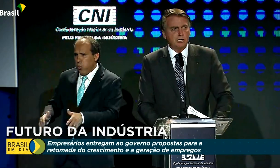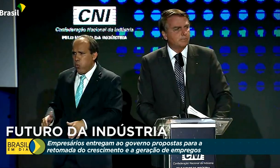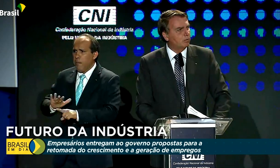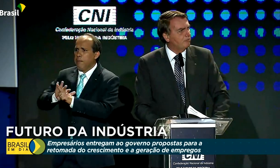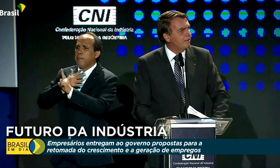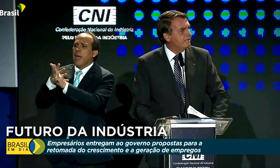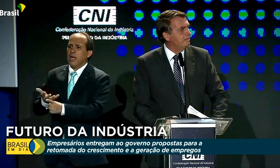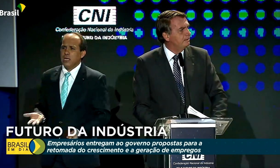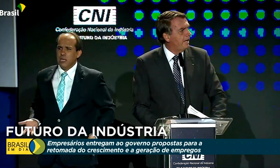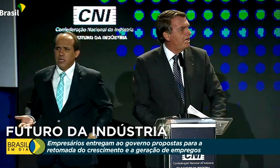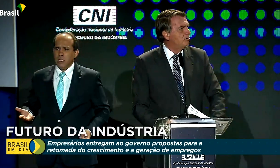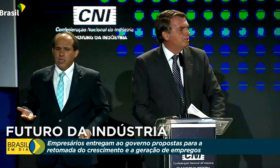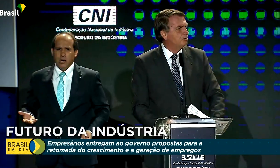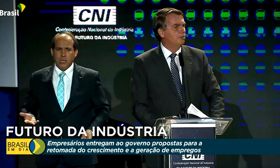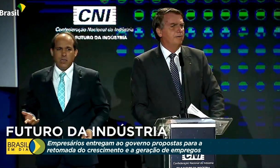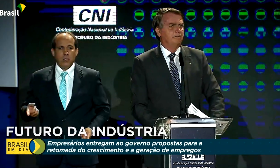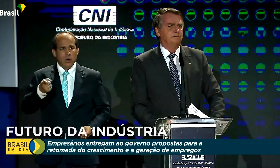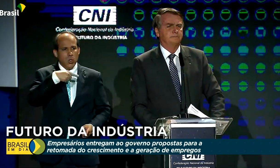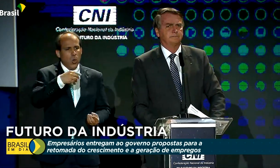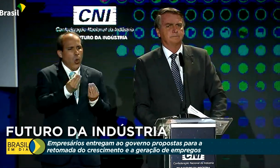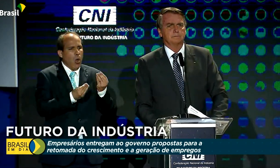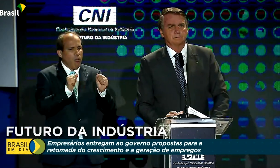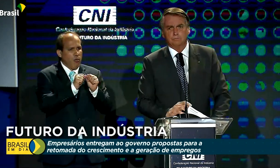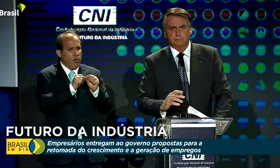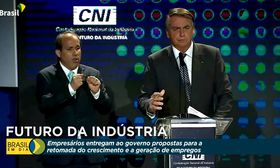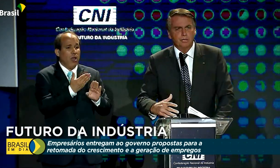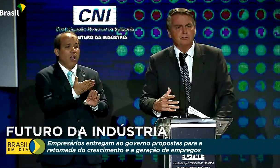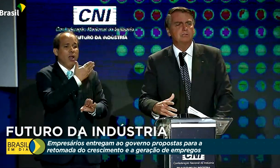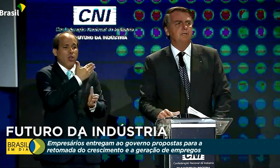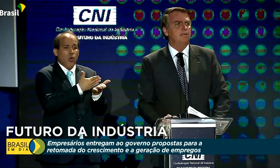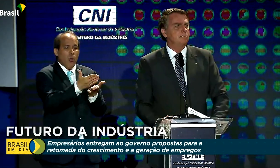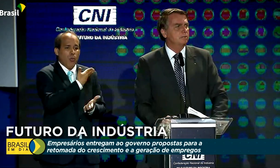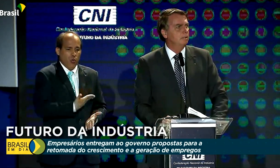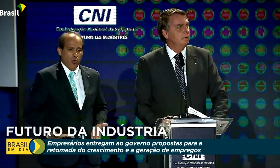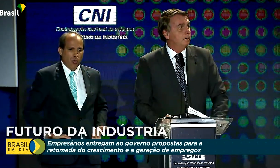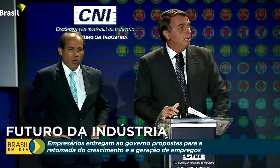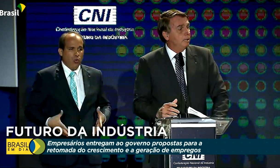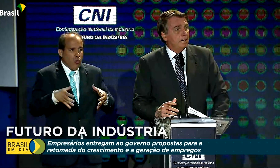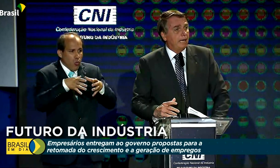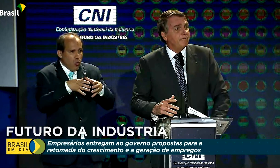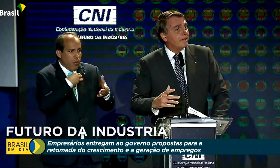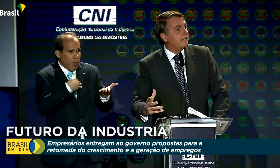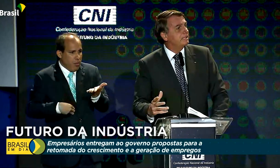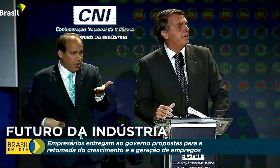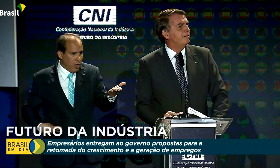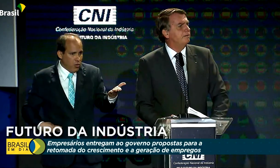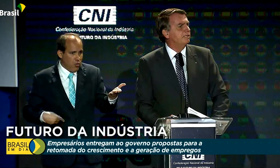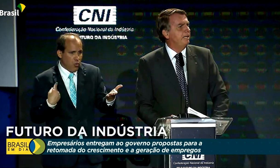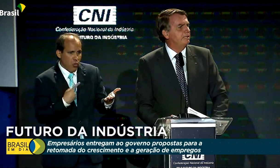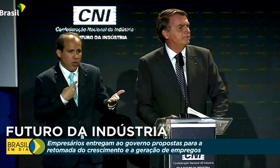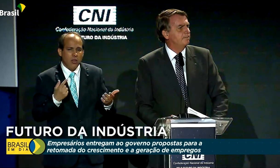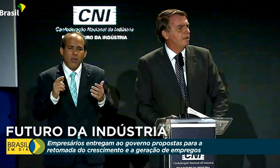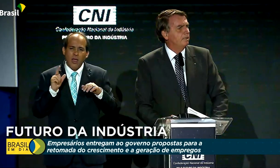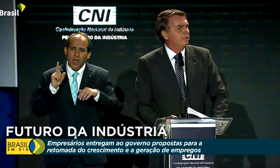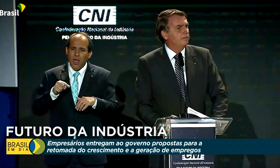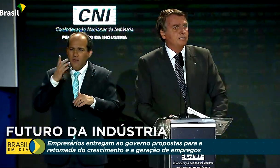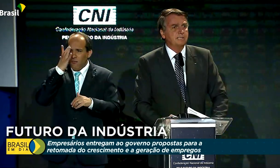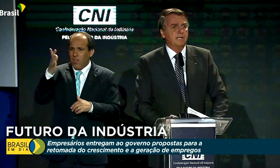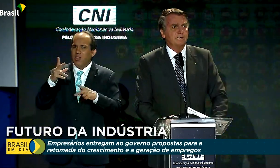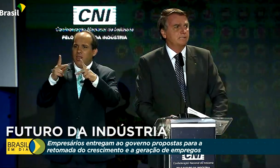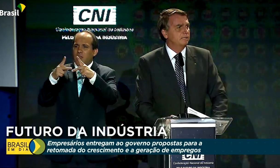O que nós procuramos fazer, desde o início do governo, com os nossos ministros, é facilitar a vida de vocês.